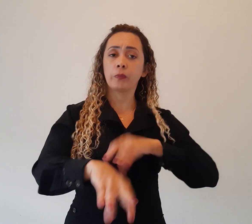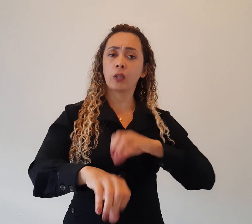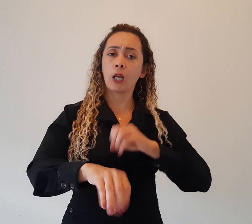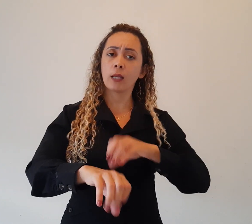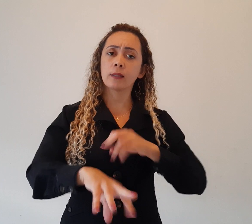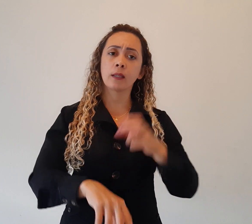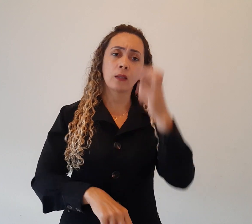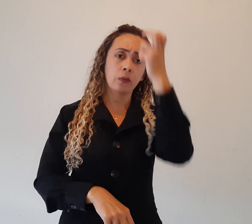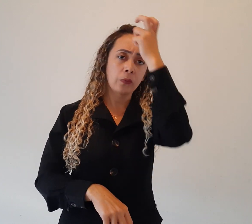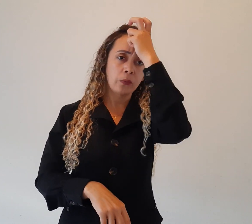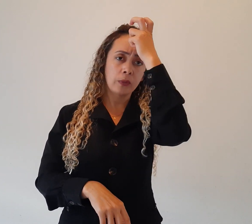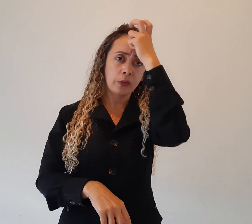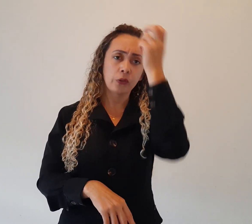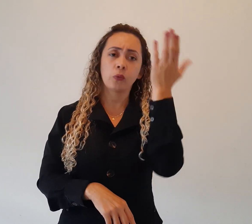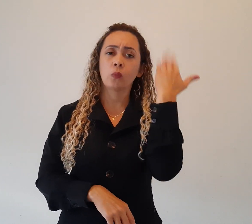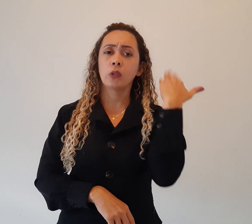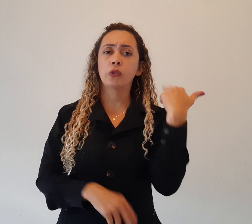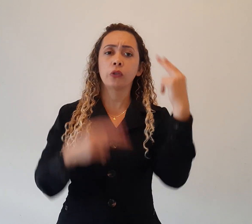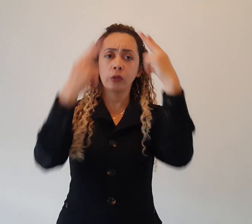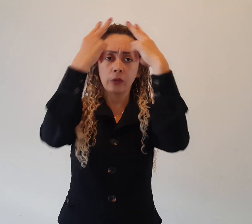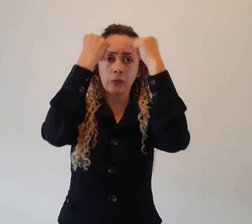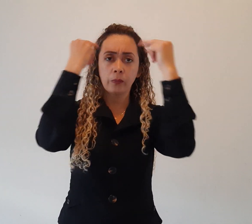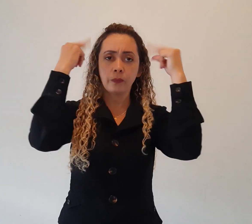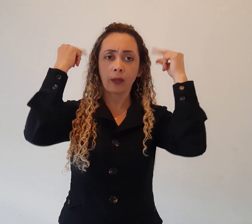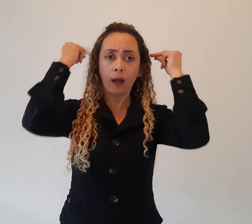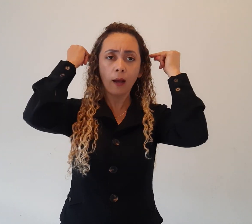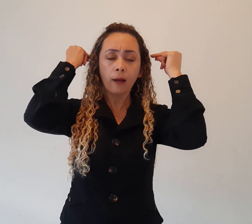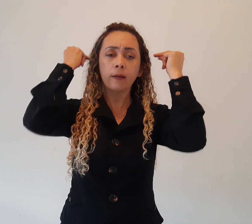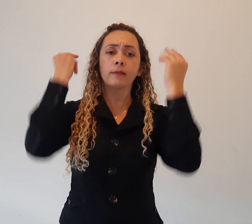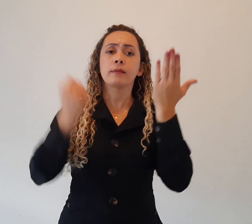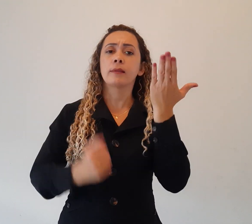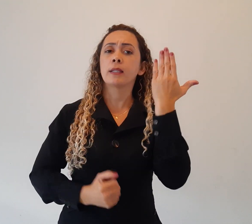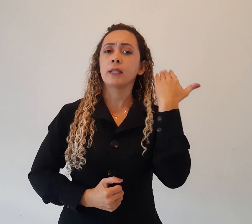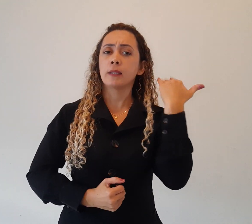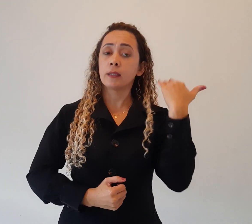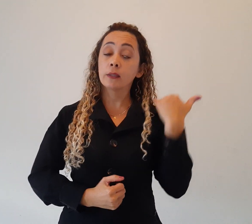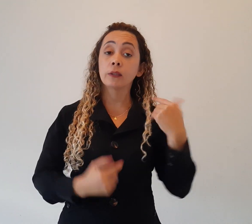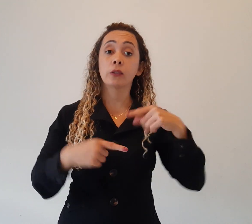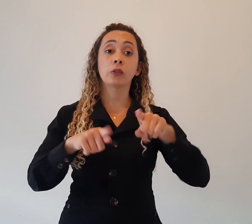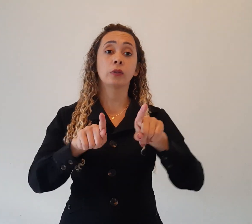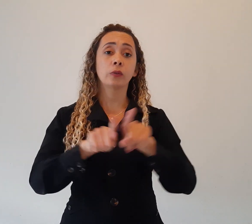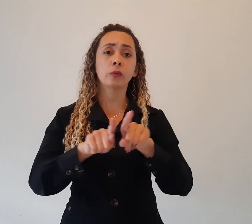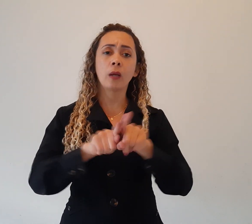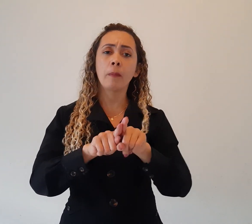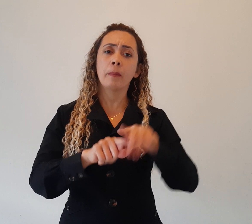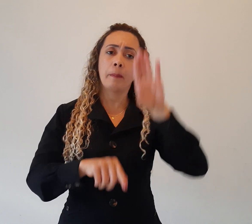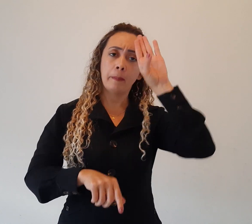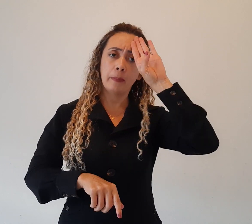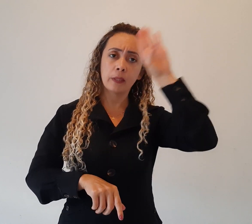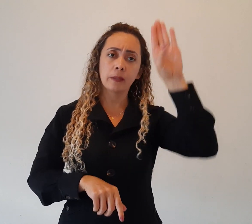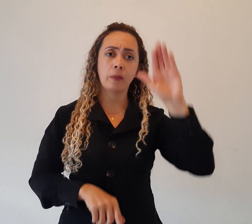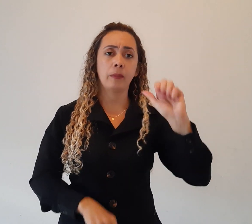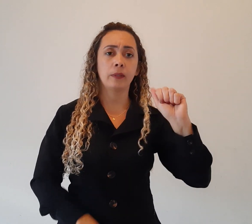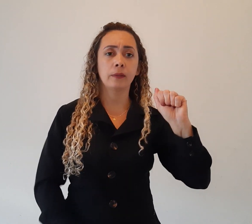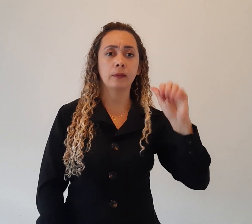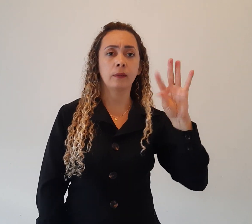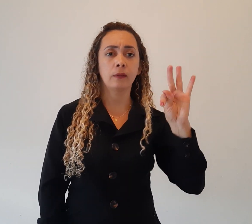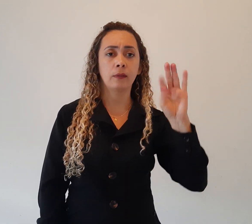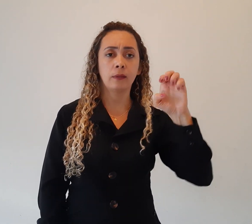na Grécia Antiga, principalmente em Apenas e Esparta, como se era o processo educacional, se havia a diferença entre